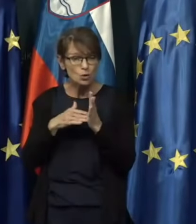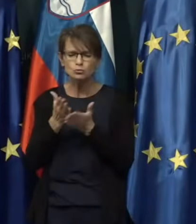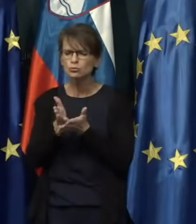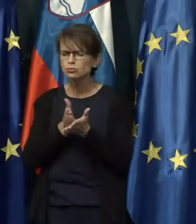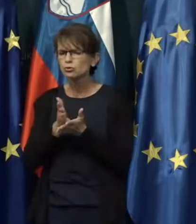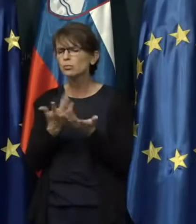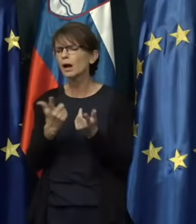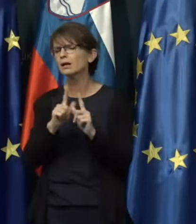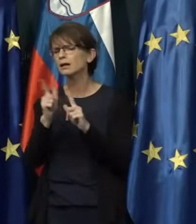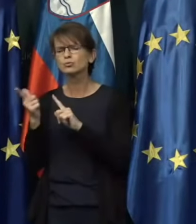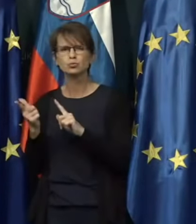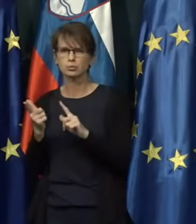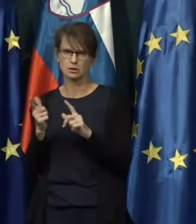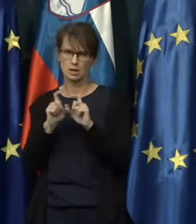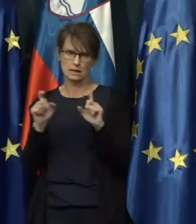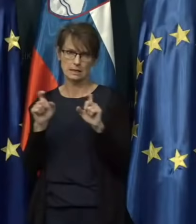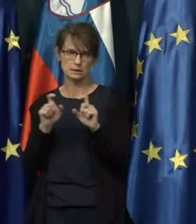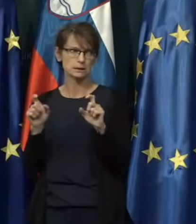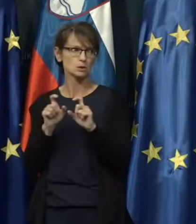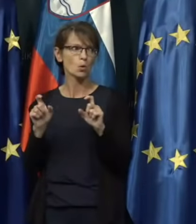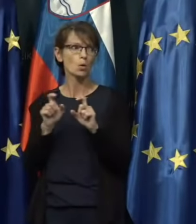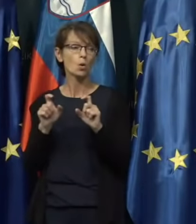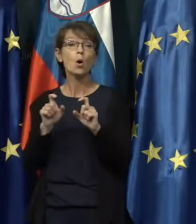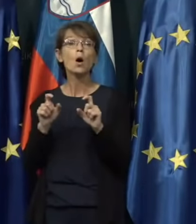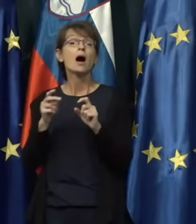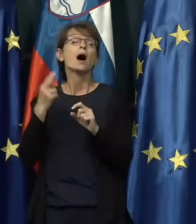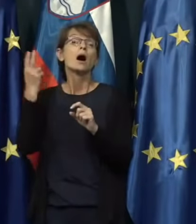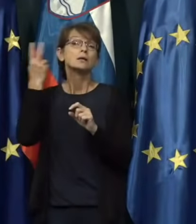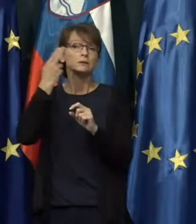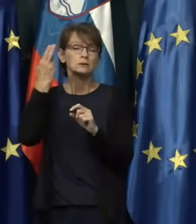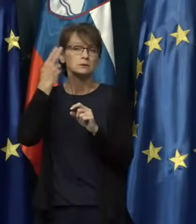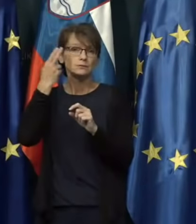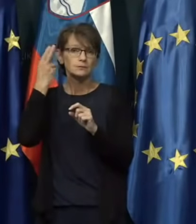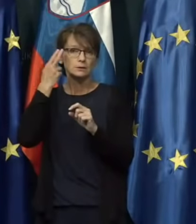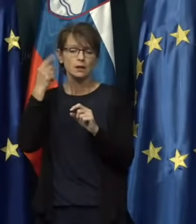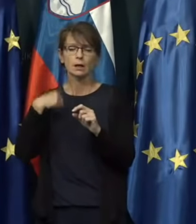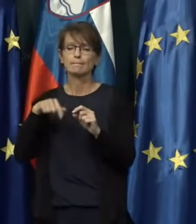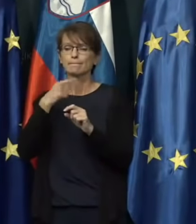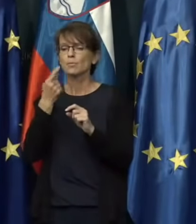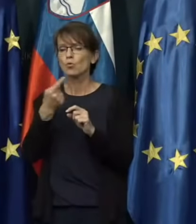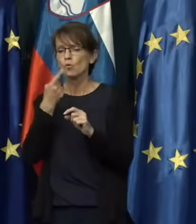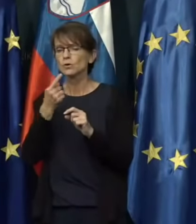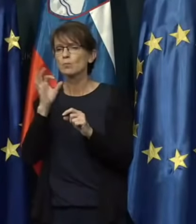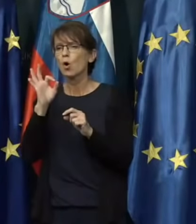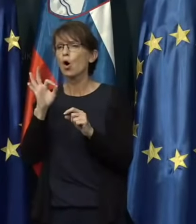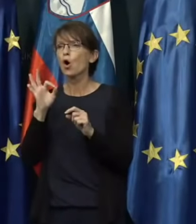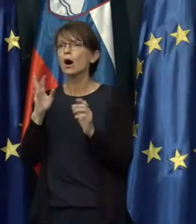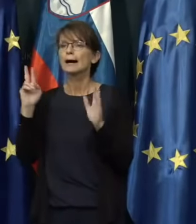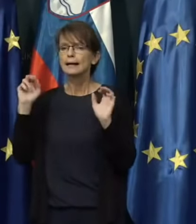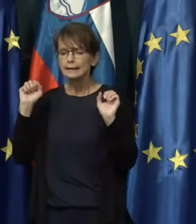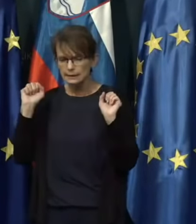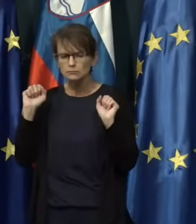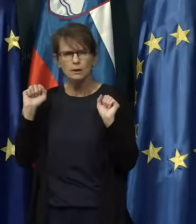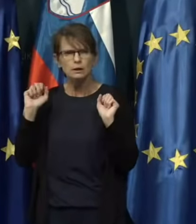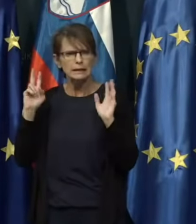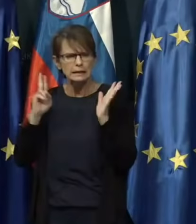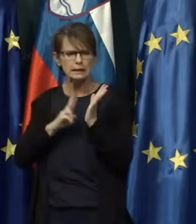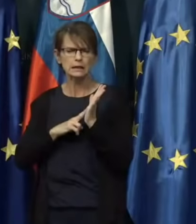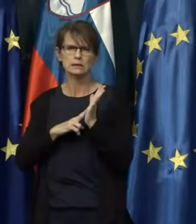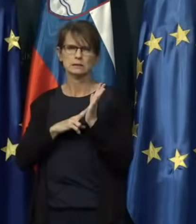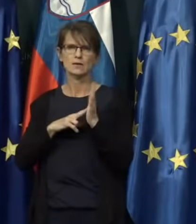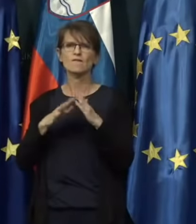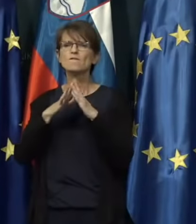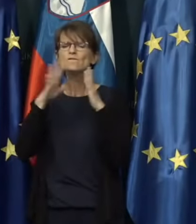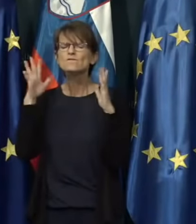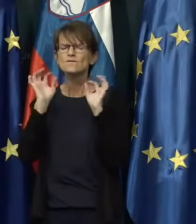službenih ali kakršnihkoli drugih razlogov, pa seveda govorimo o res veliki pozornosti